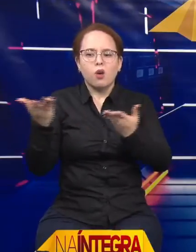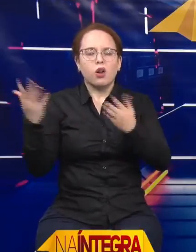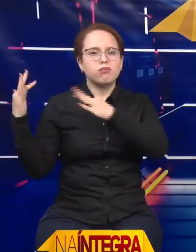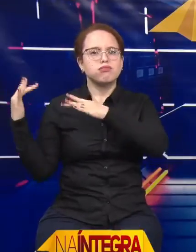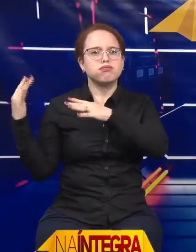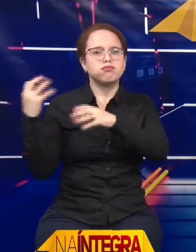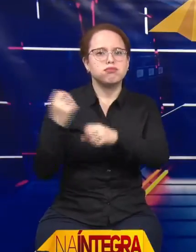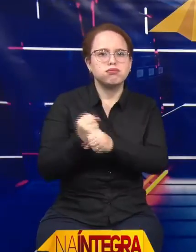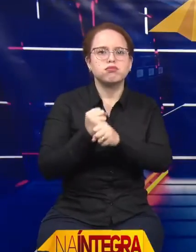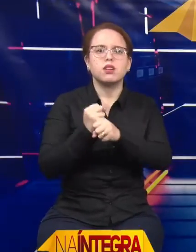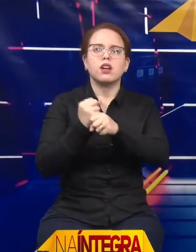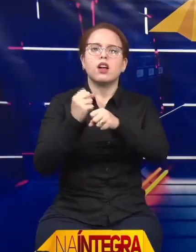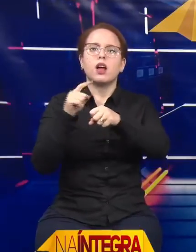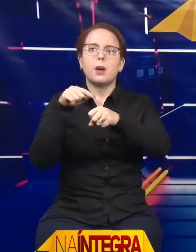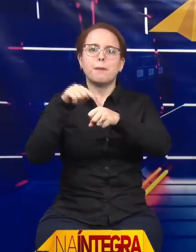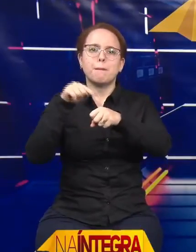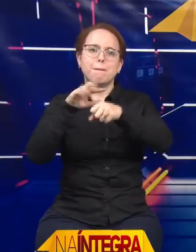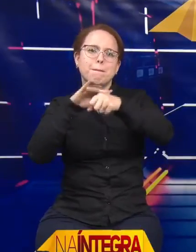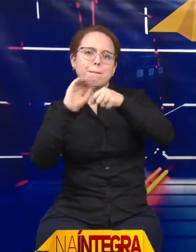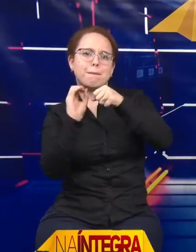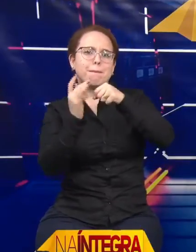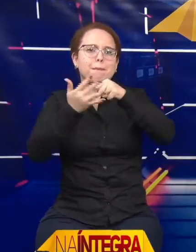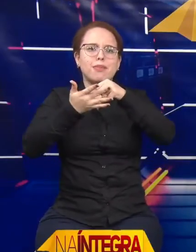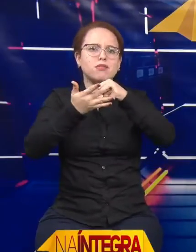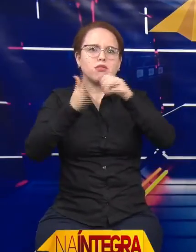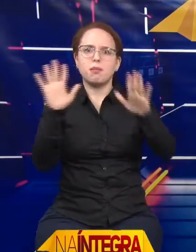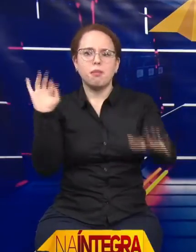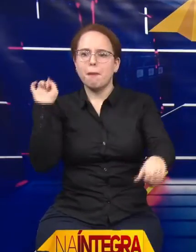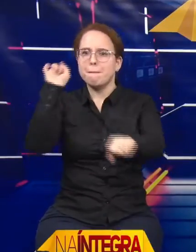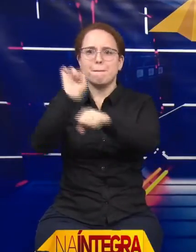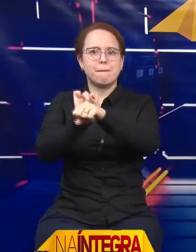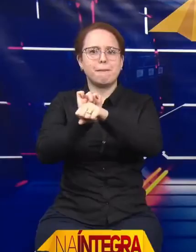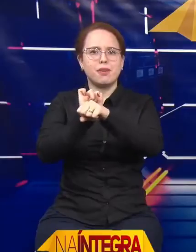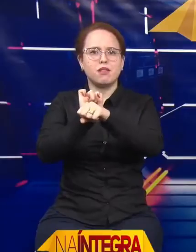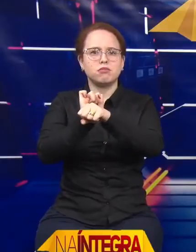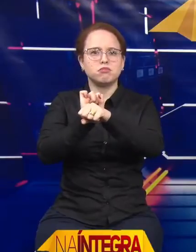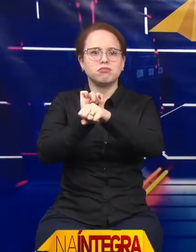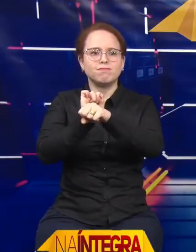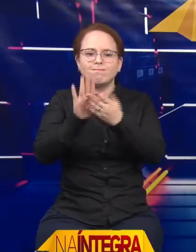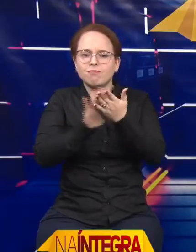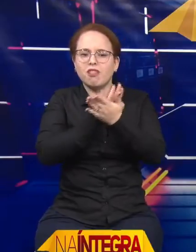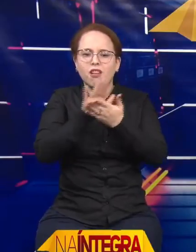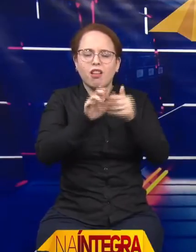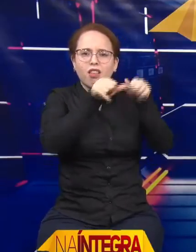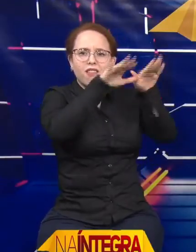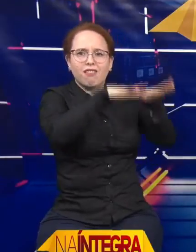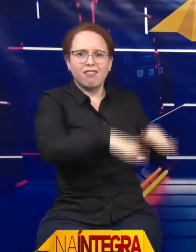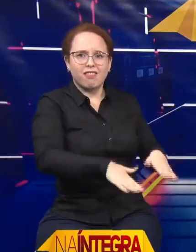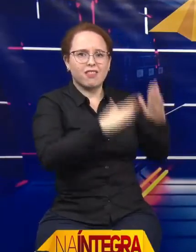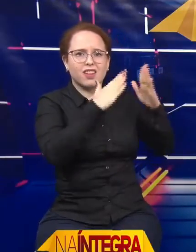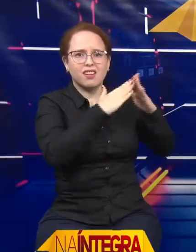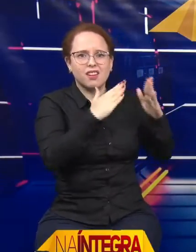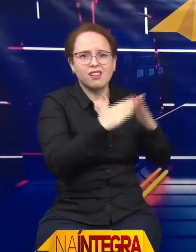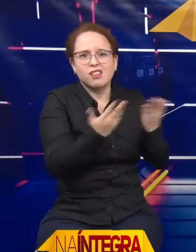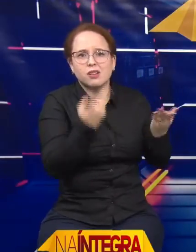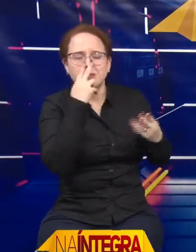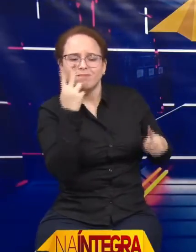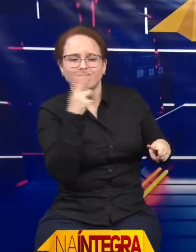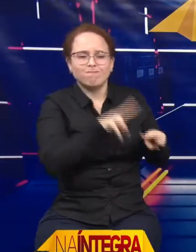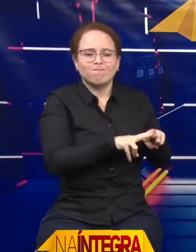complementares e agora estão dentro de casa, enclausurados. Isso causa um estresse, tanto